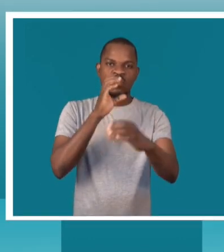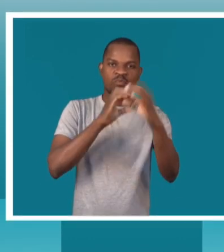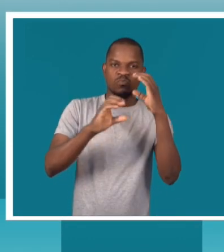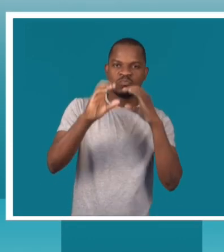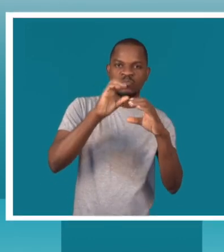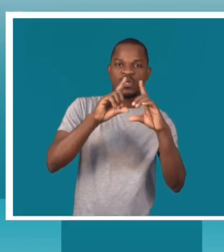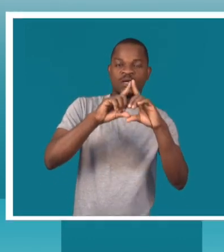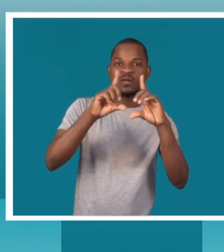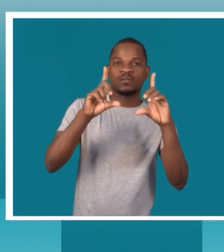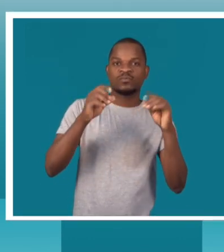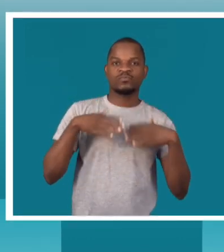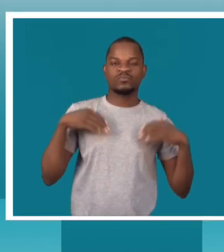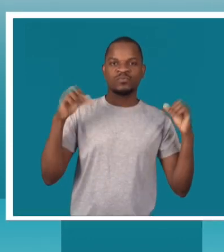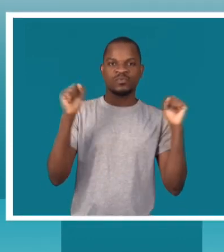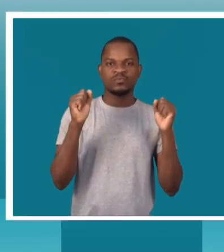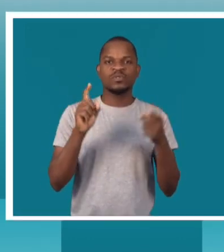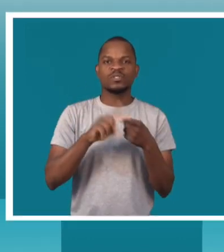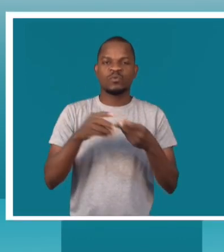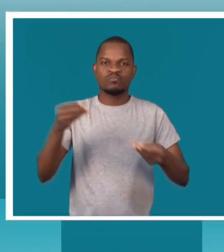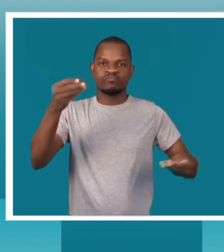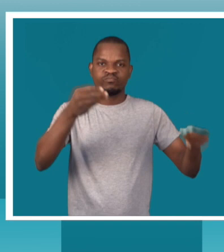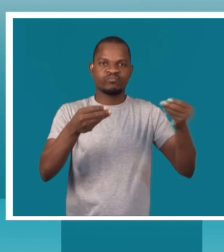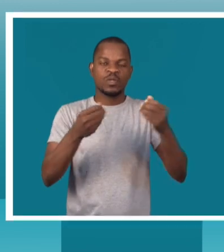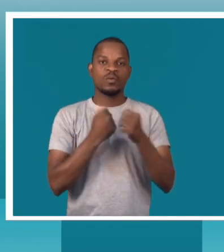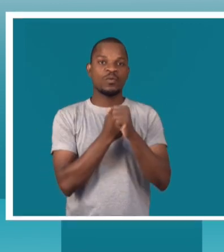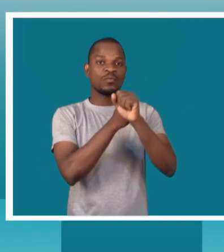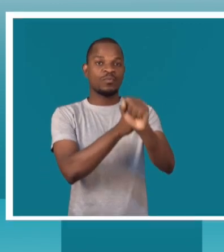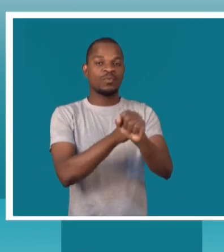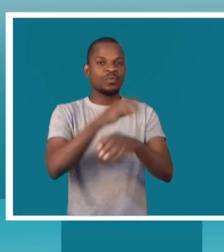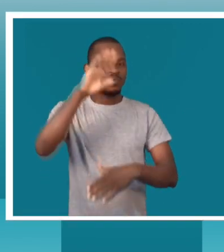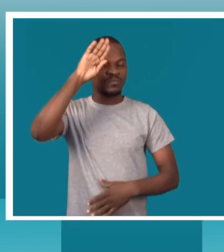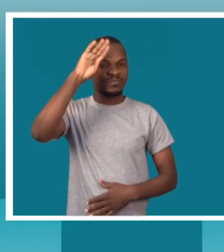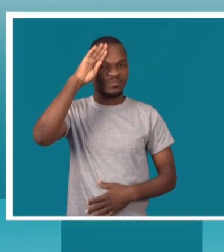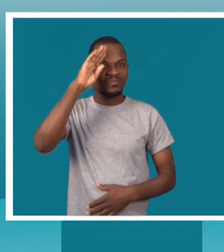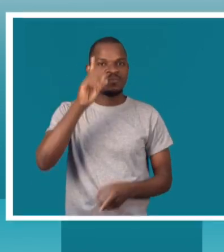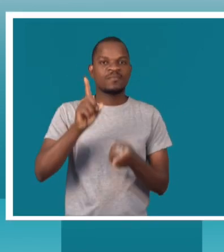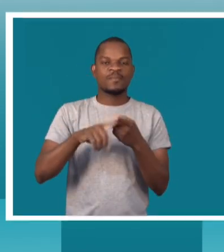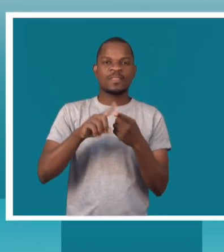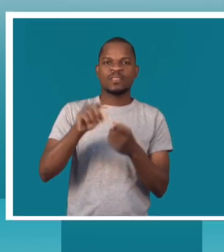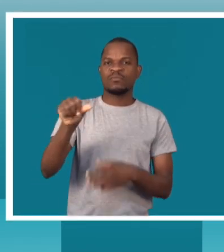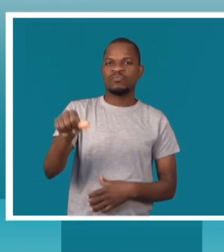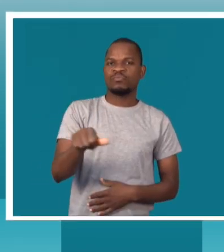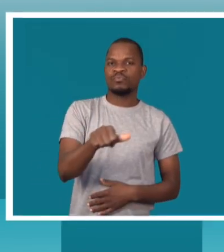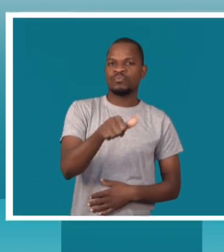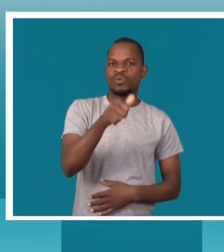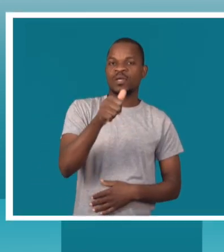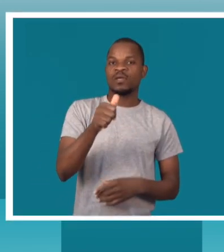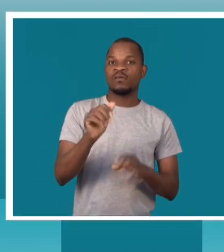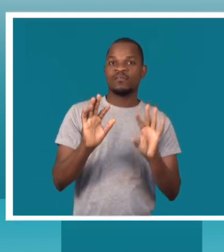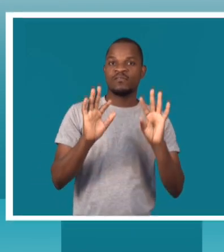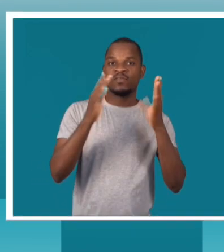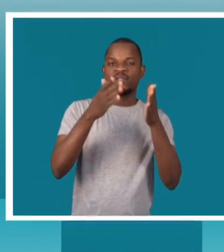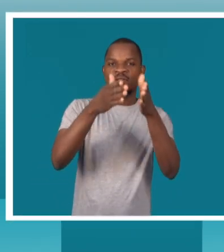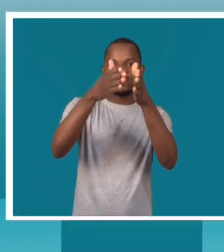e contribuir para a prevenção de doenças e melhoria de qualidade da vida da